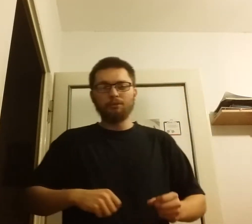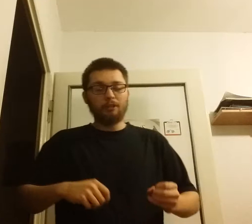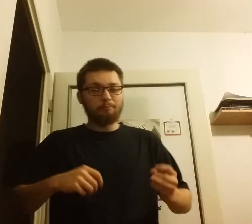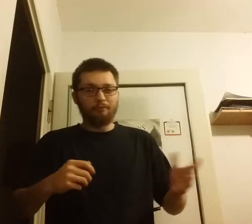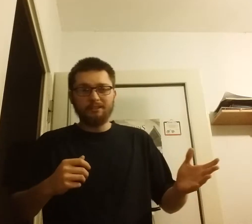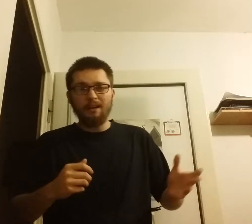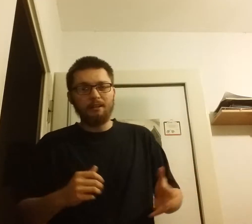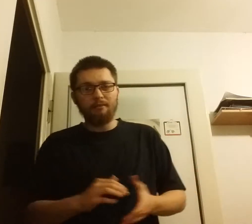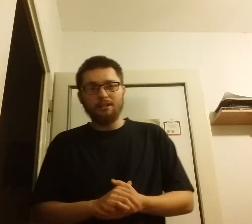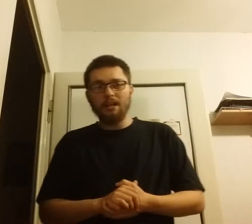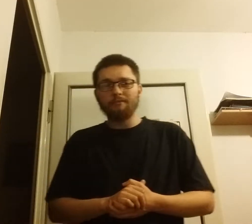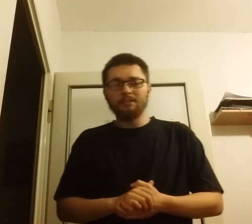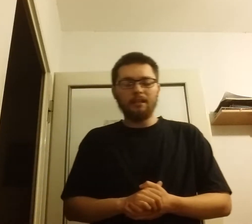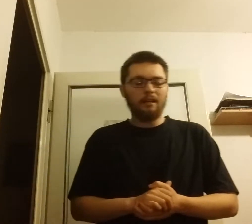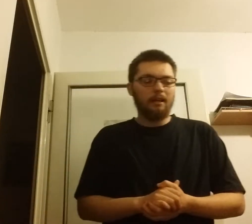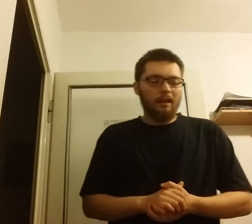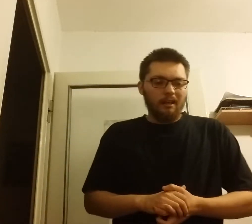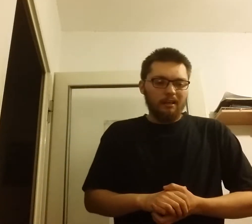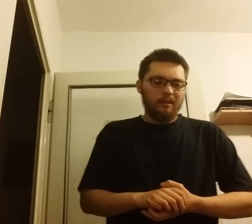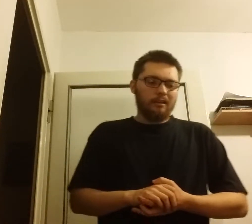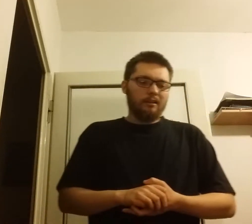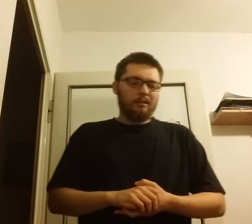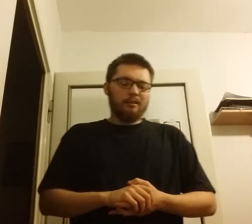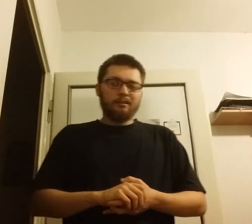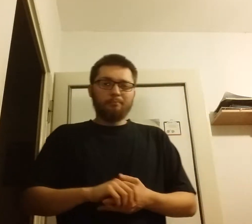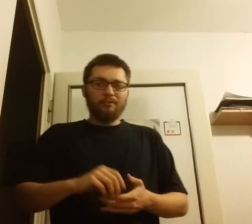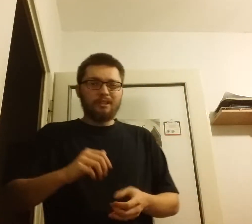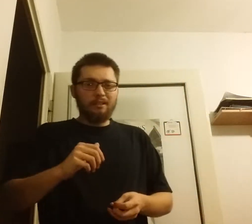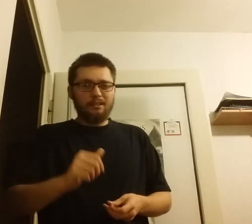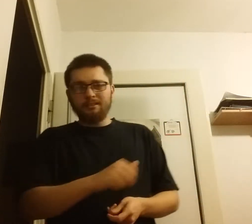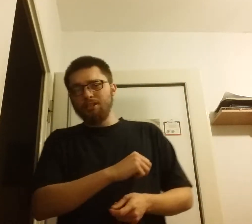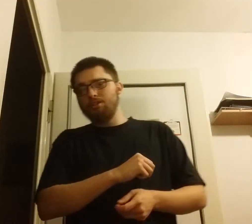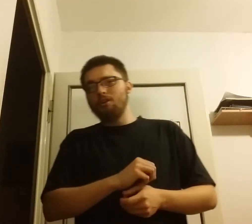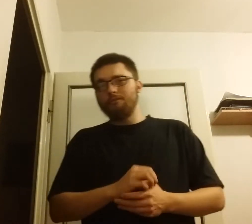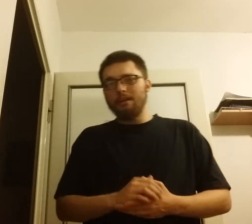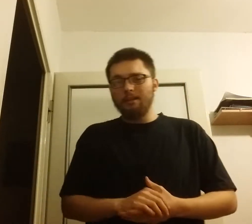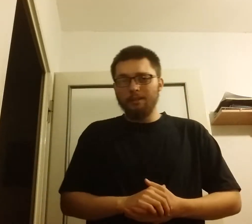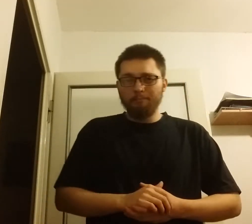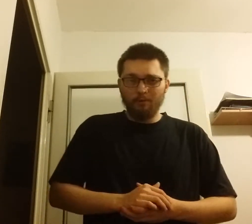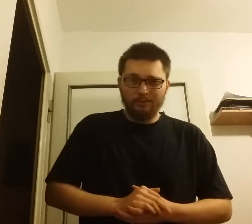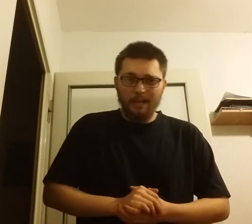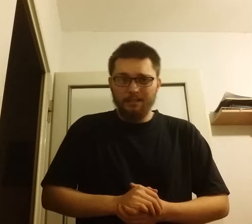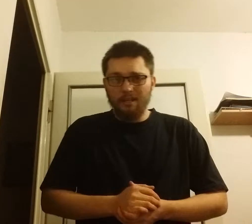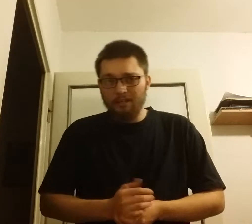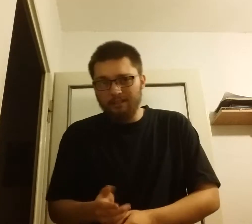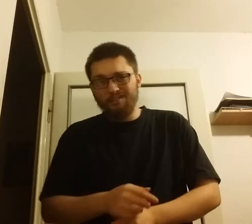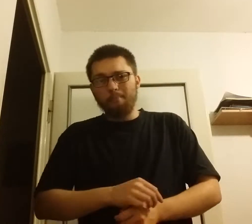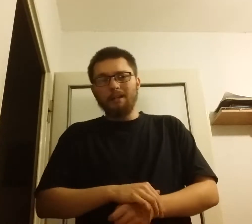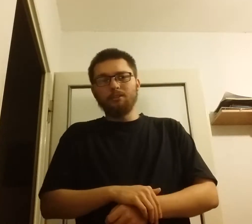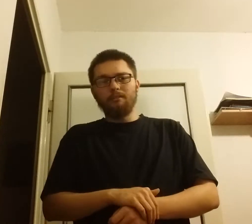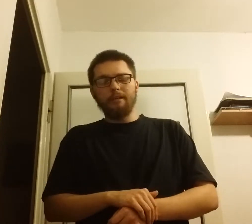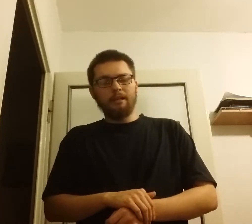Na przykład powstanie warszawskie, powstanie styczniowe i powstanie listopadowe